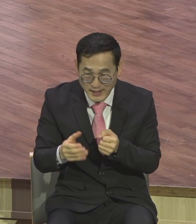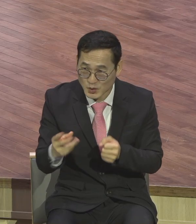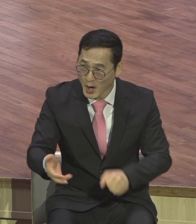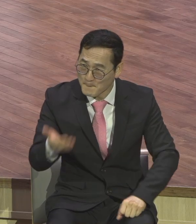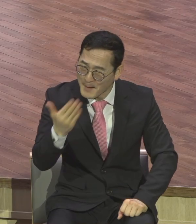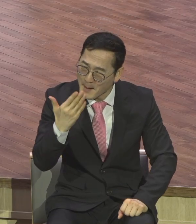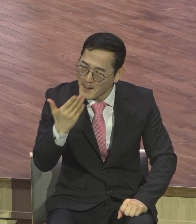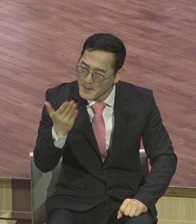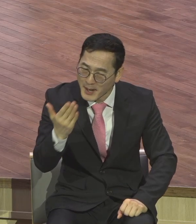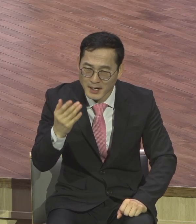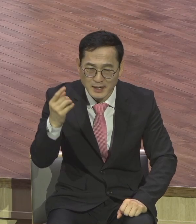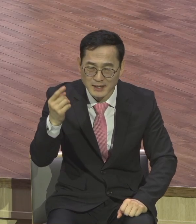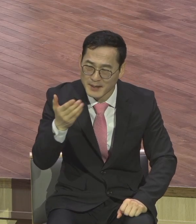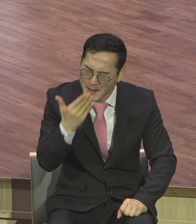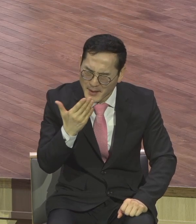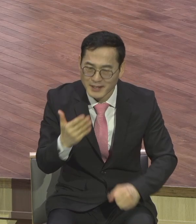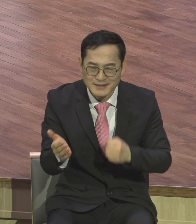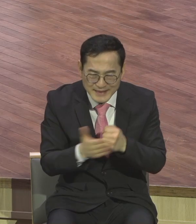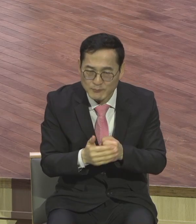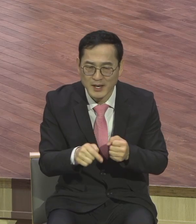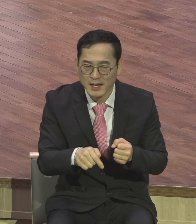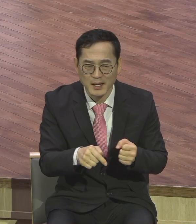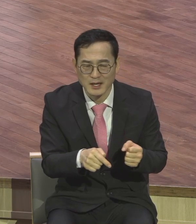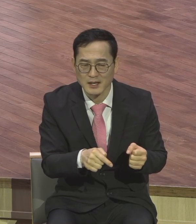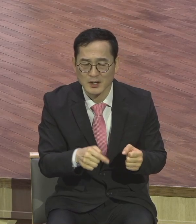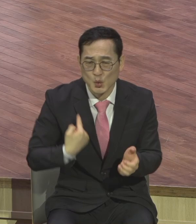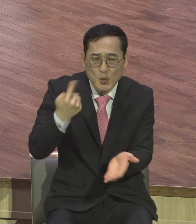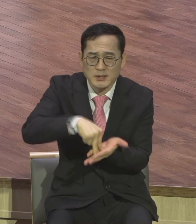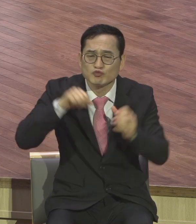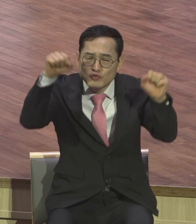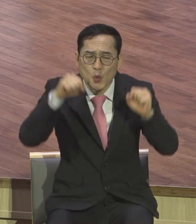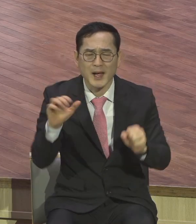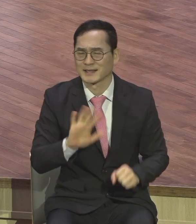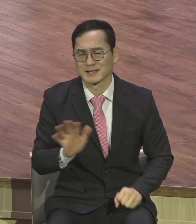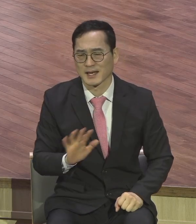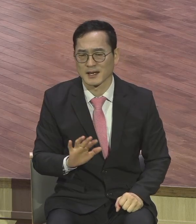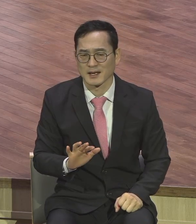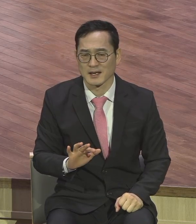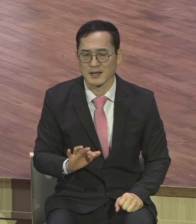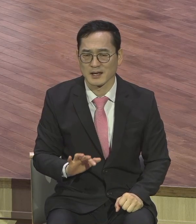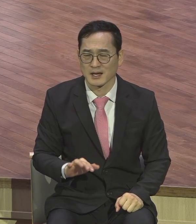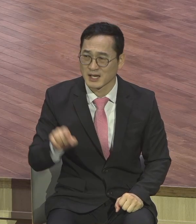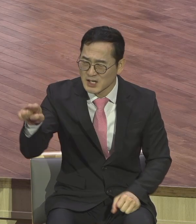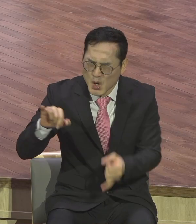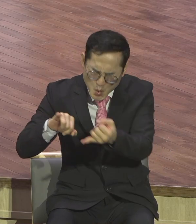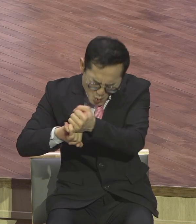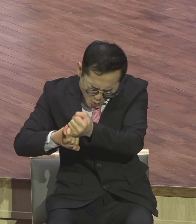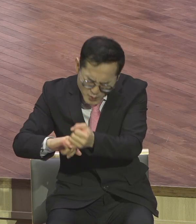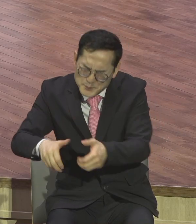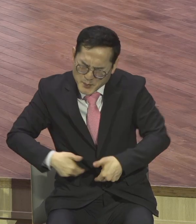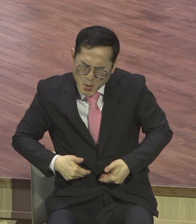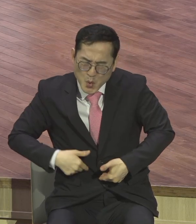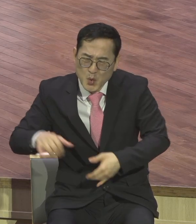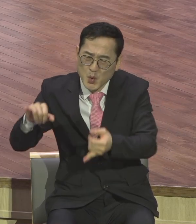일이기에 또 아니하고는 안 될 일이기에 목숨을 걸고 싸웠지 아니하냐 그래서 그러나